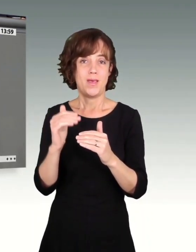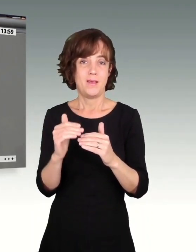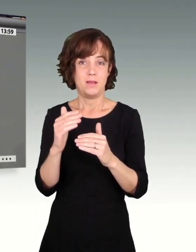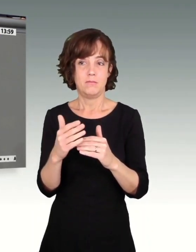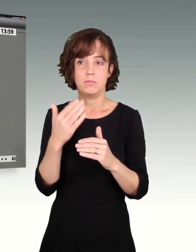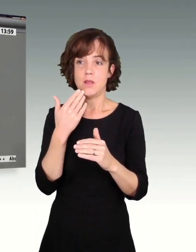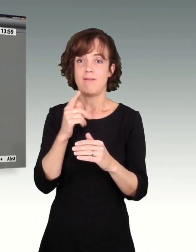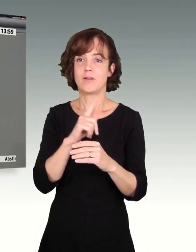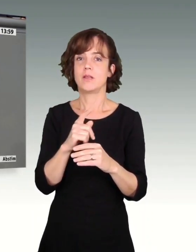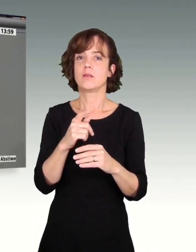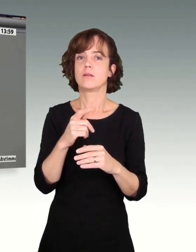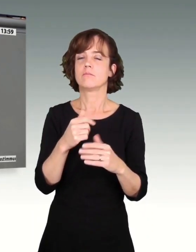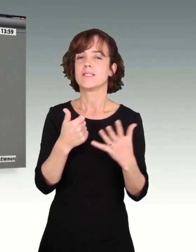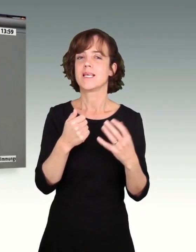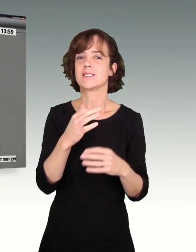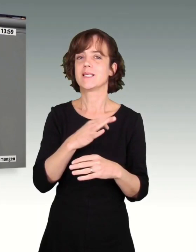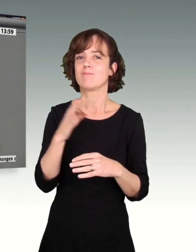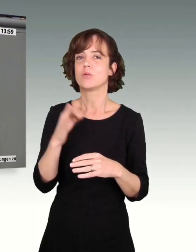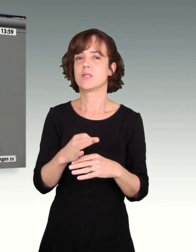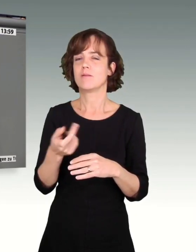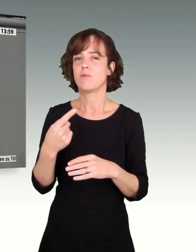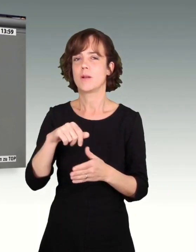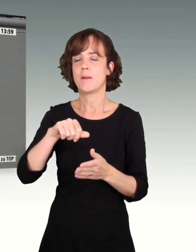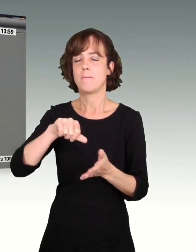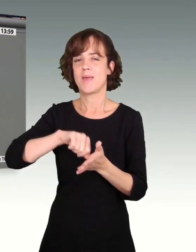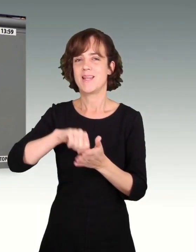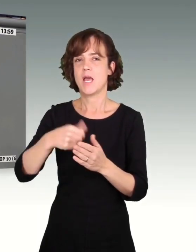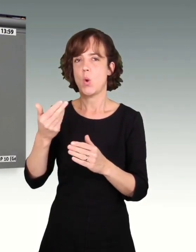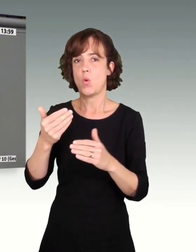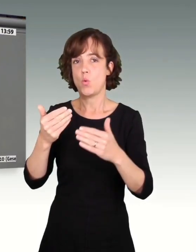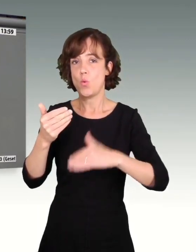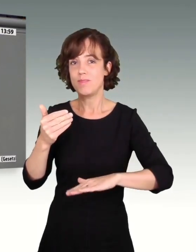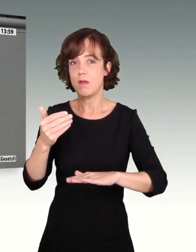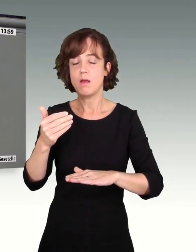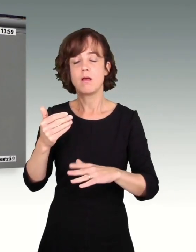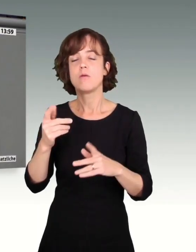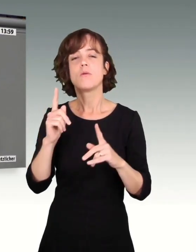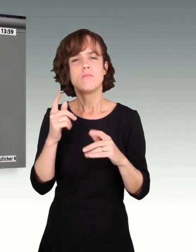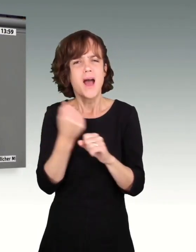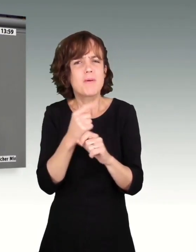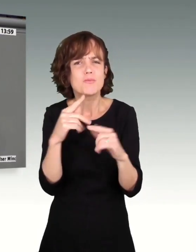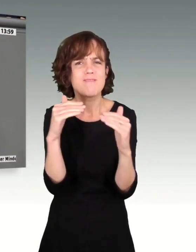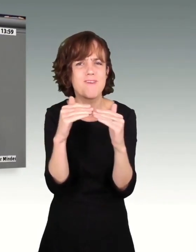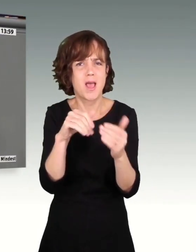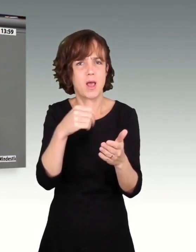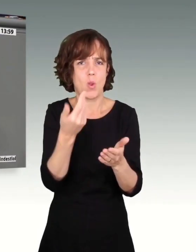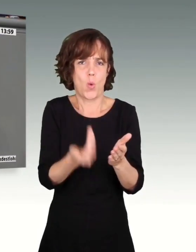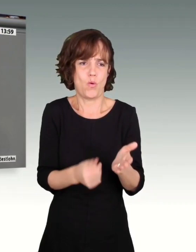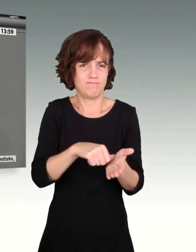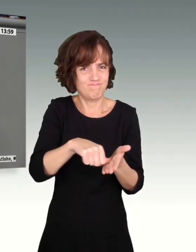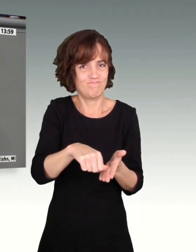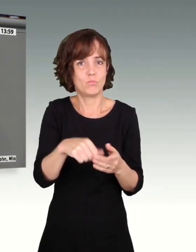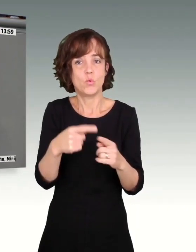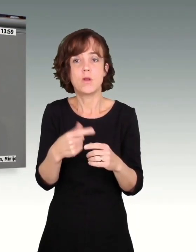60 Prozent des Medianlohns unterschreiten. Denn Arbeit muss fair entlohnt werden und vor Armut schützen.